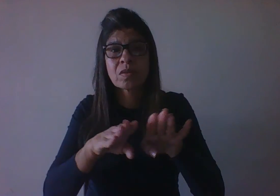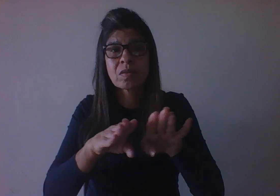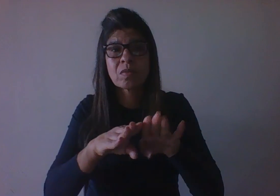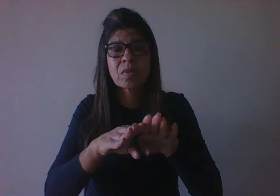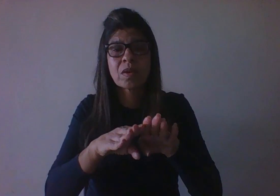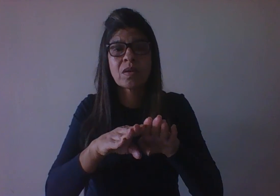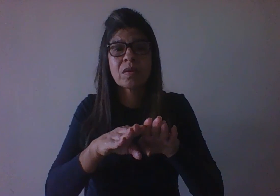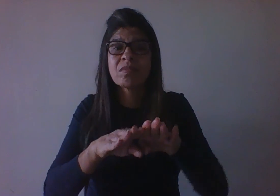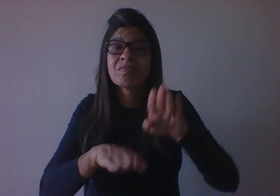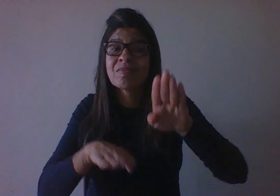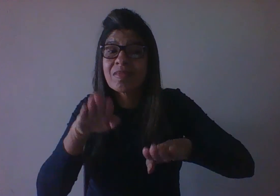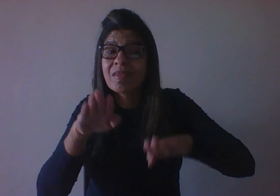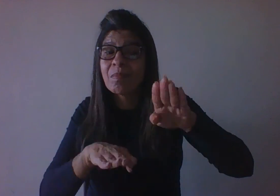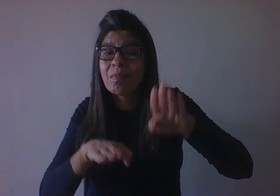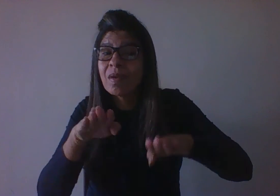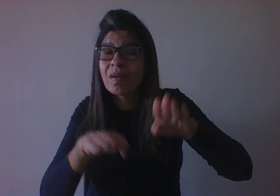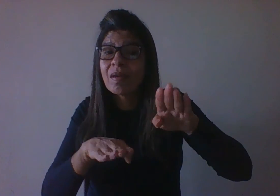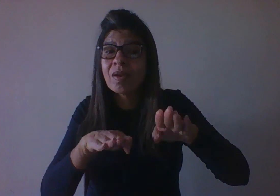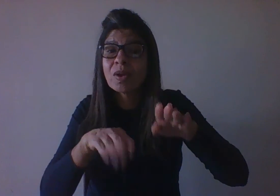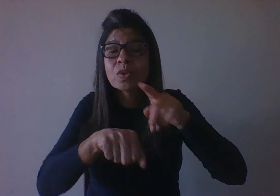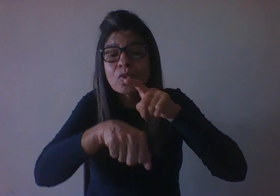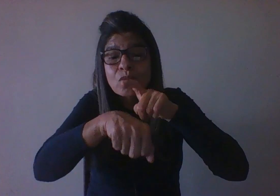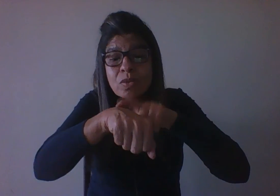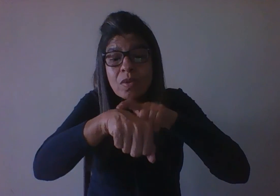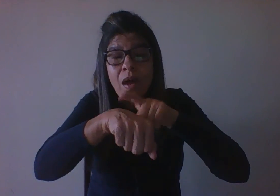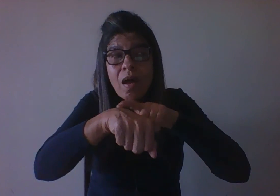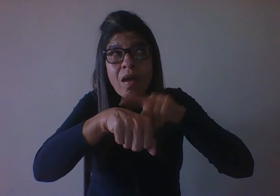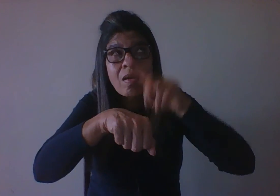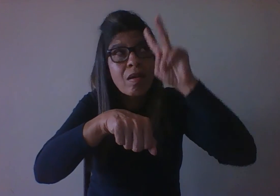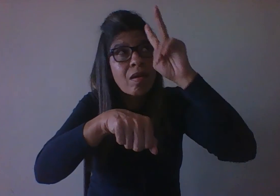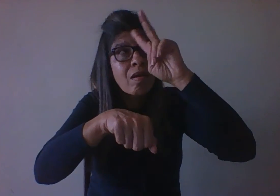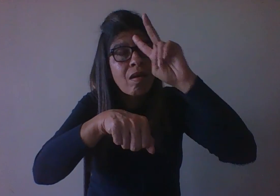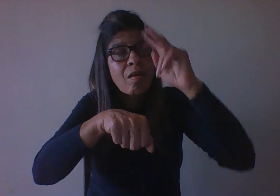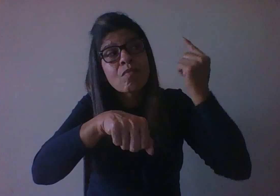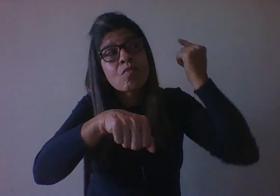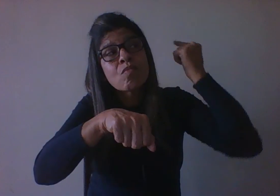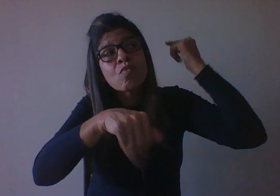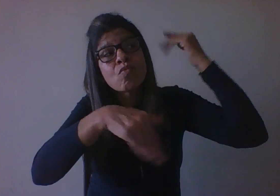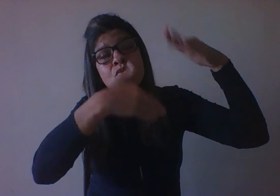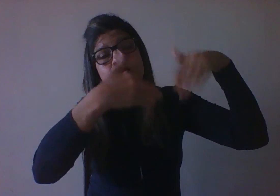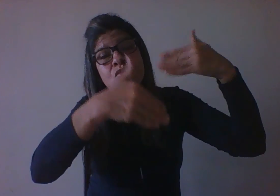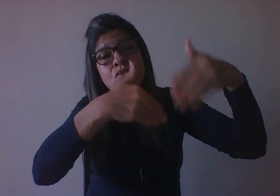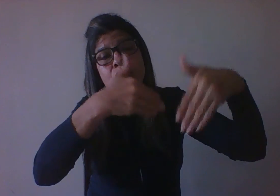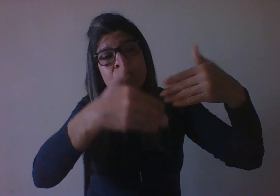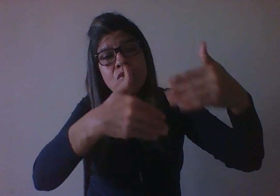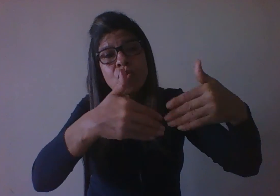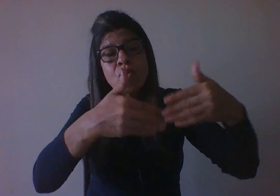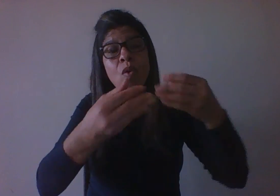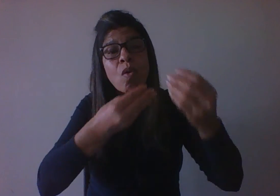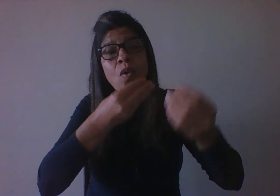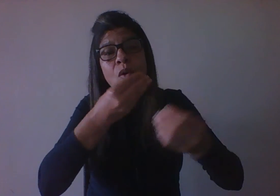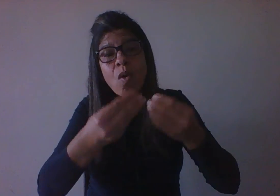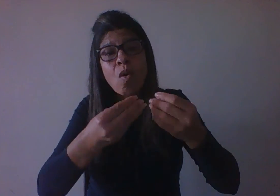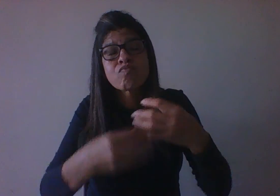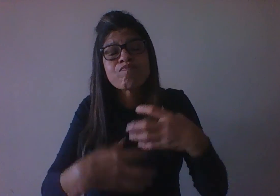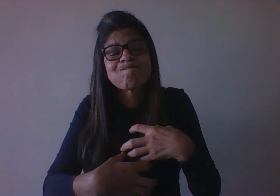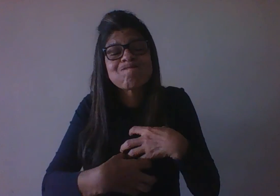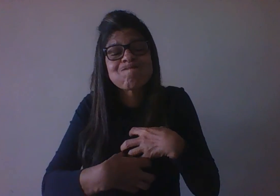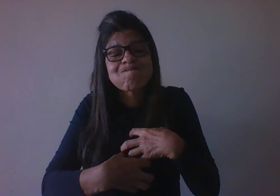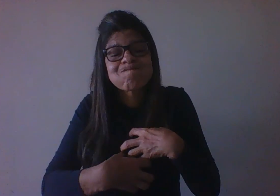circunstâncias ou momento histórico. Ela depende eminentemente de como o organismo lida com o meio. Isso foi assim